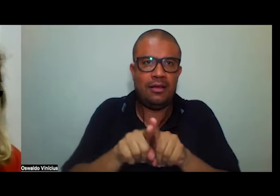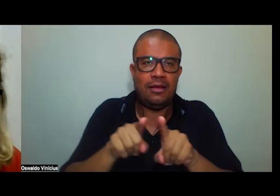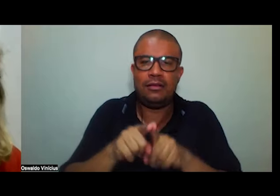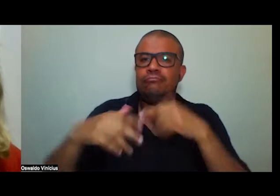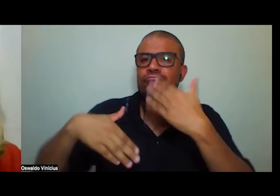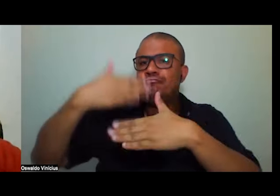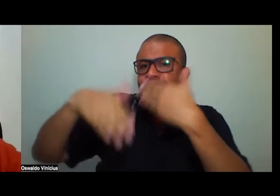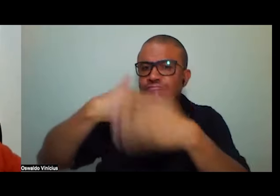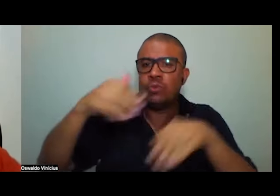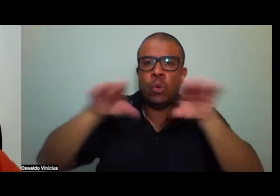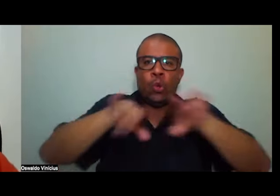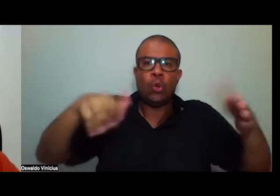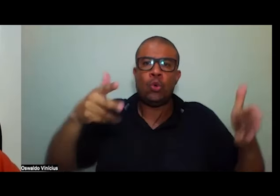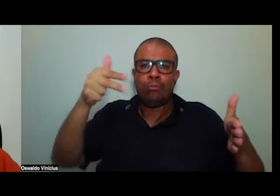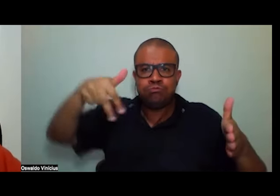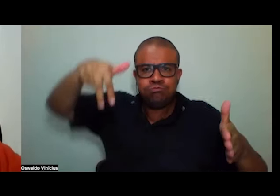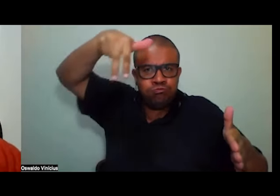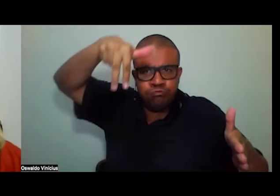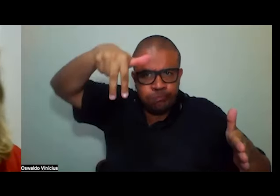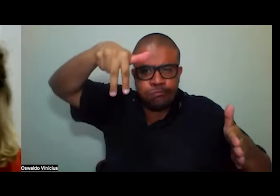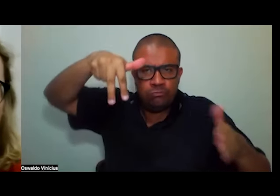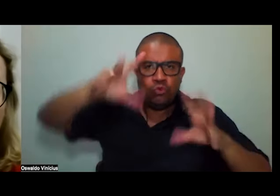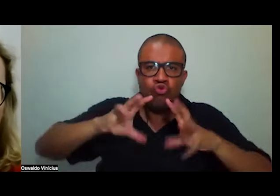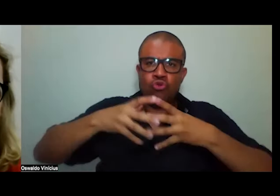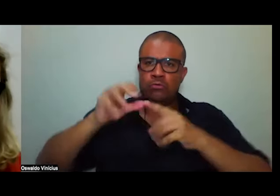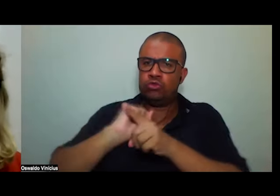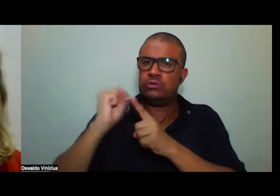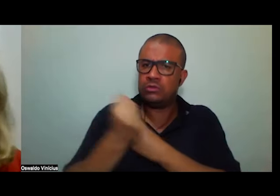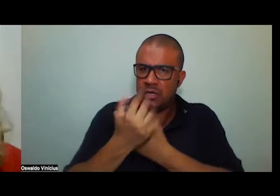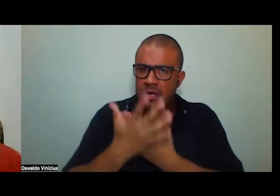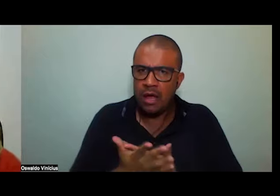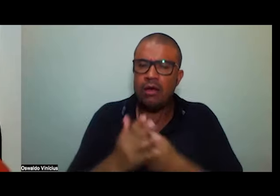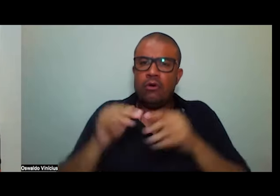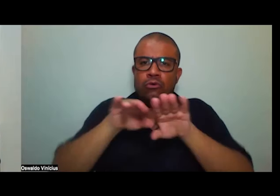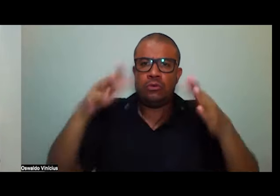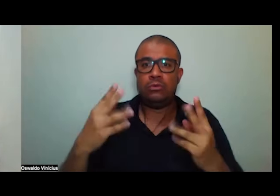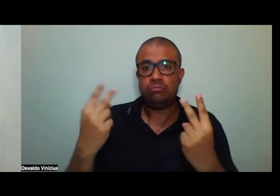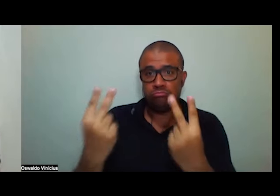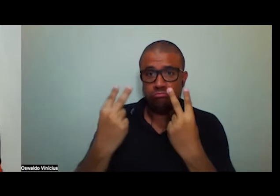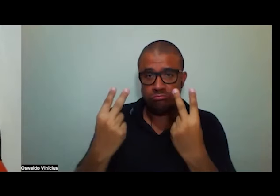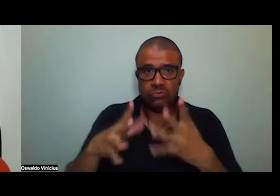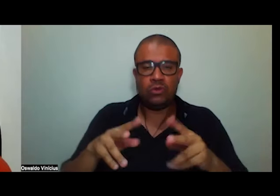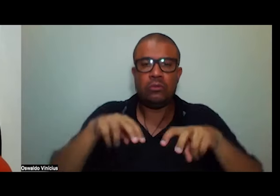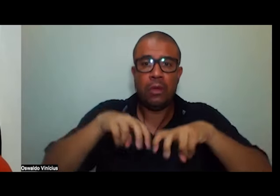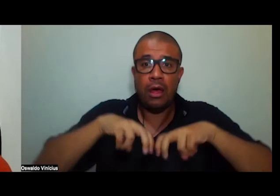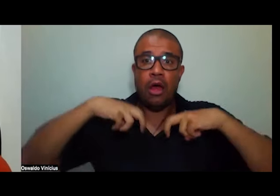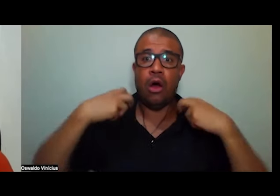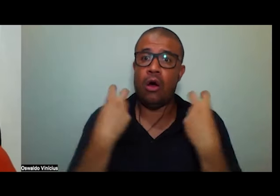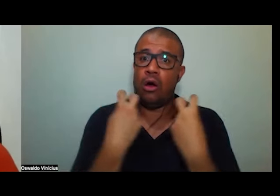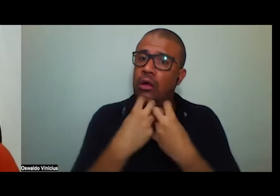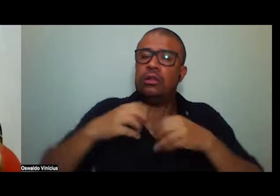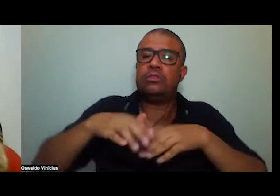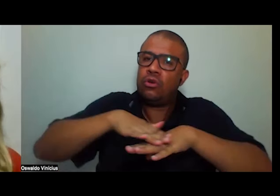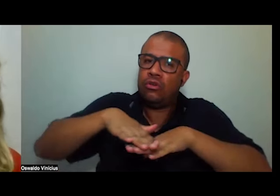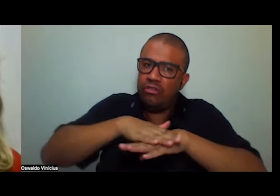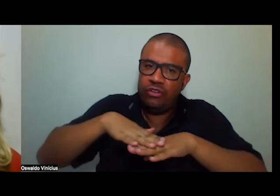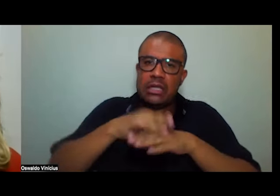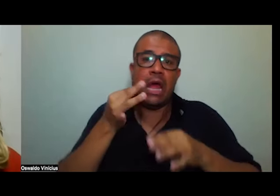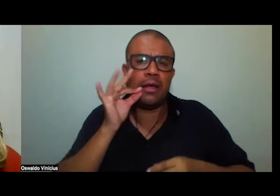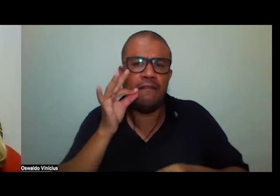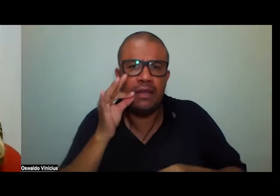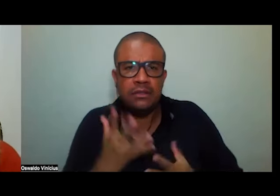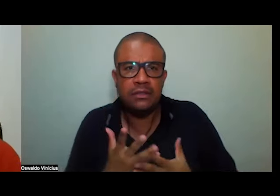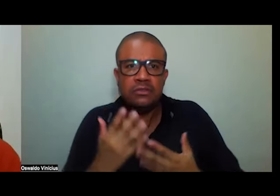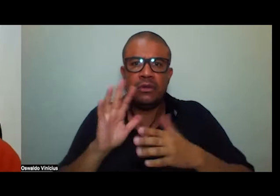tribuna diante de um grupo social de uma plateia ou de uma roda de conversa de um cafezinho